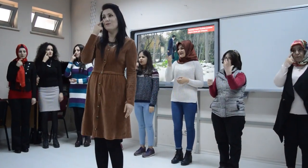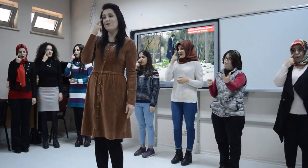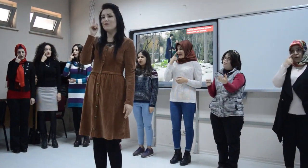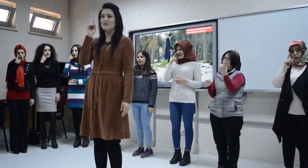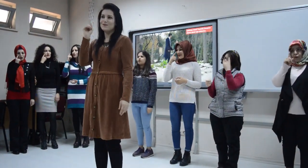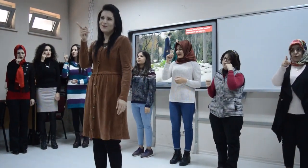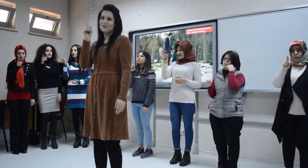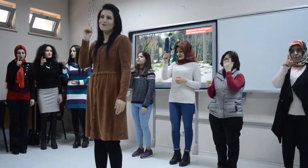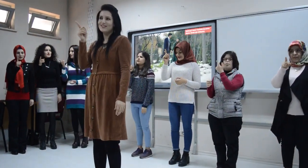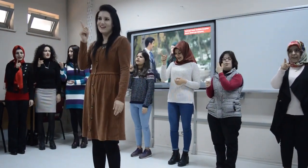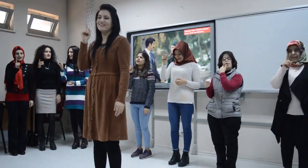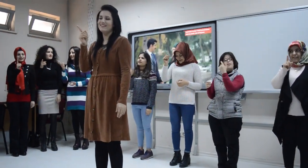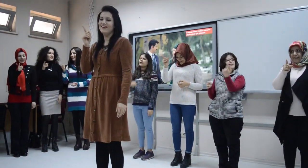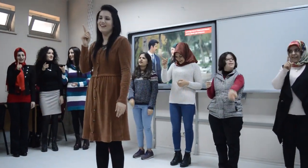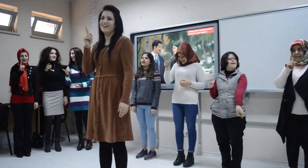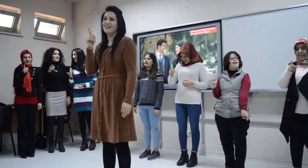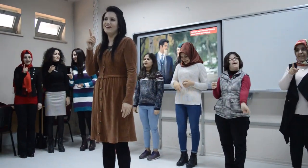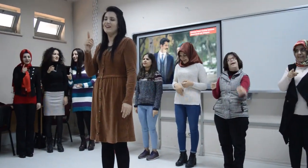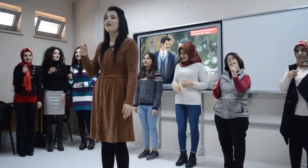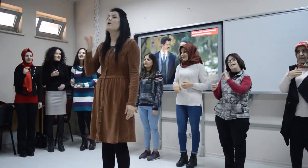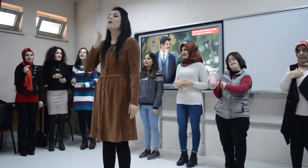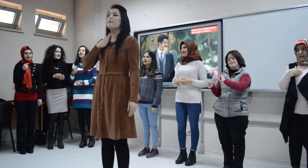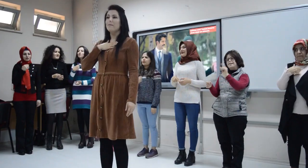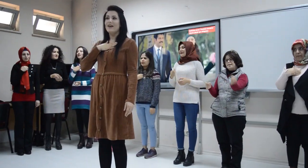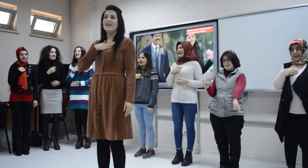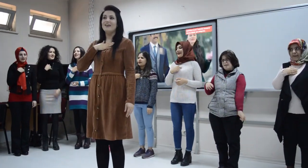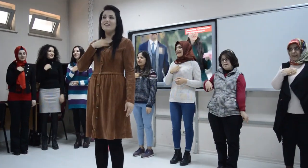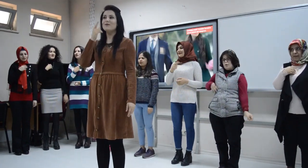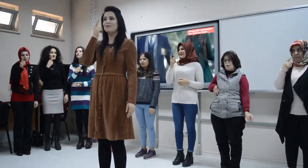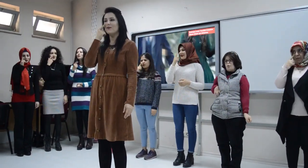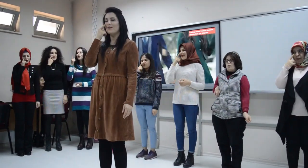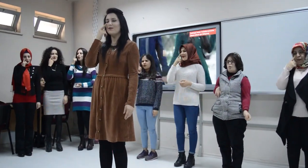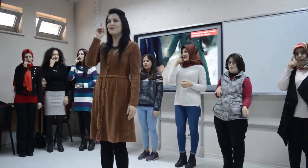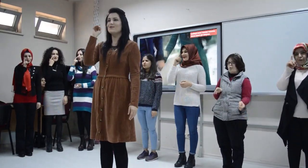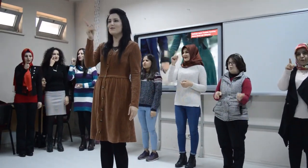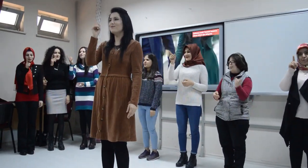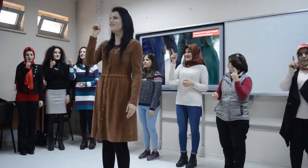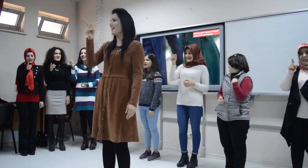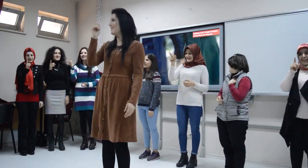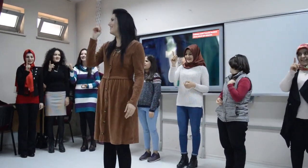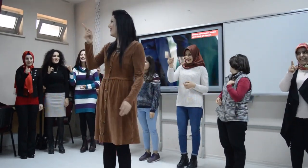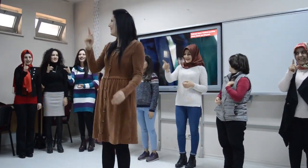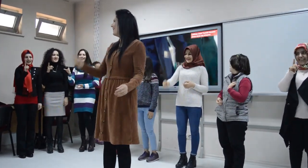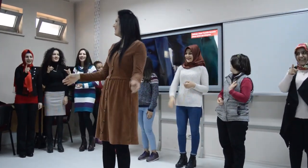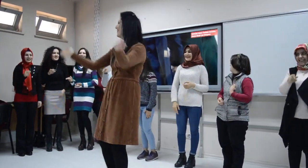gözüm sende, benim gözüm sende.